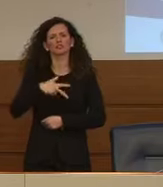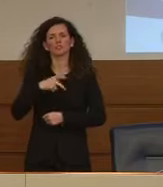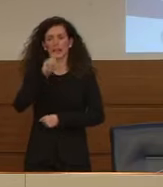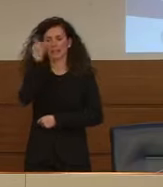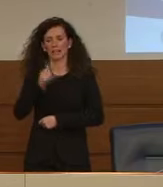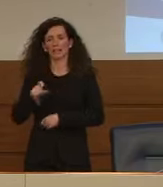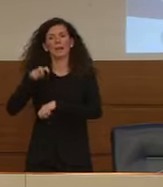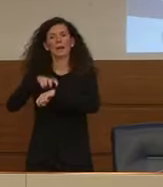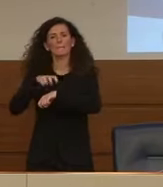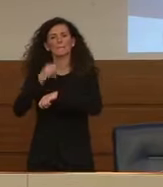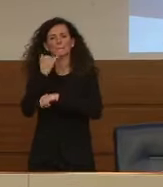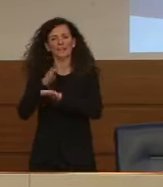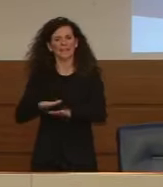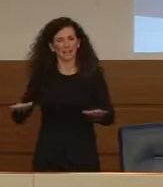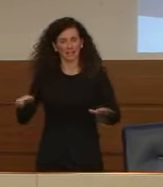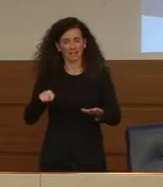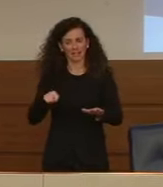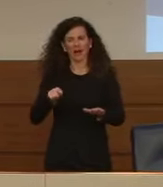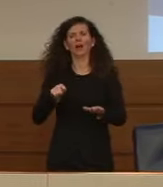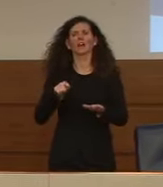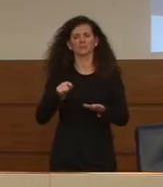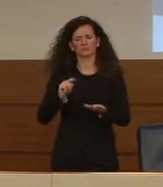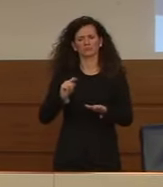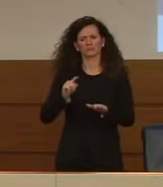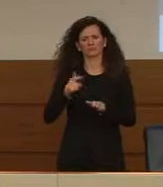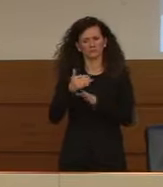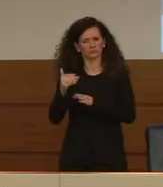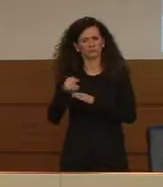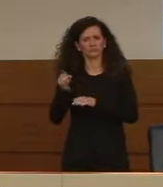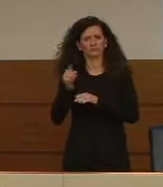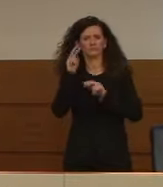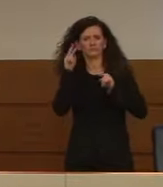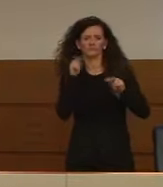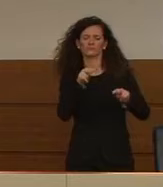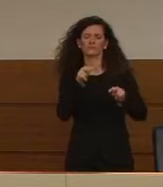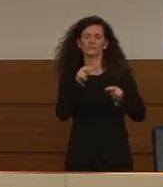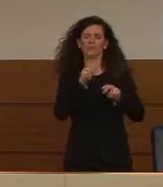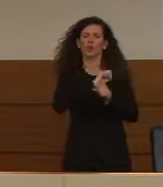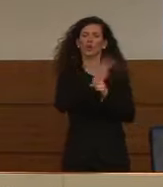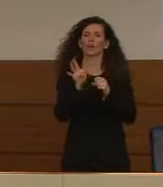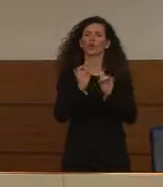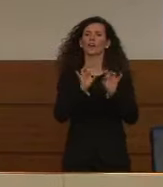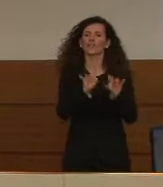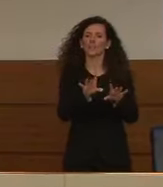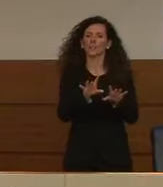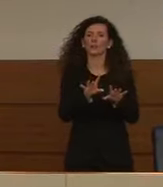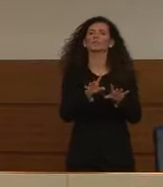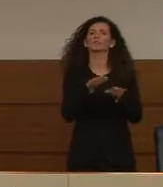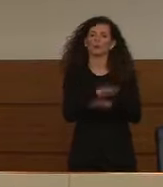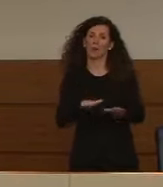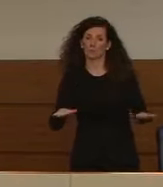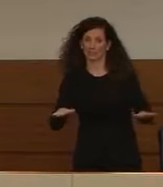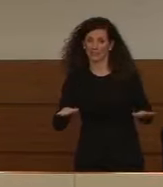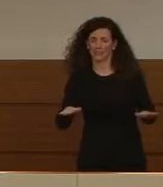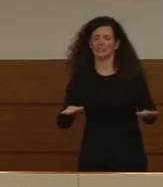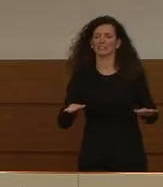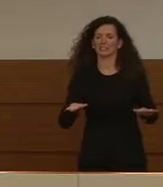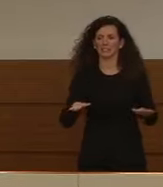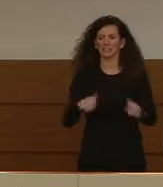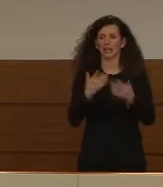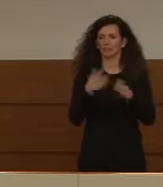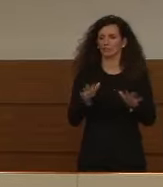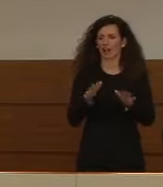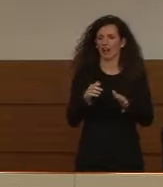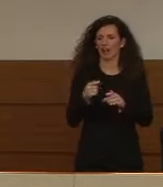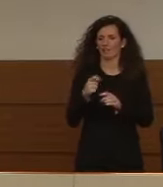che poi ci farà un focus sul coronavirus e i bambini. Sono state rivolte nei giorni